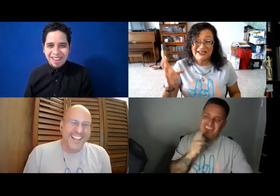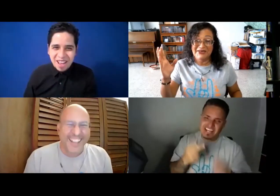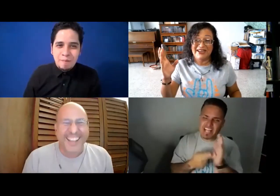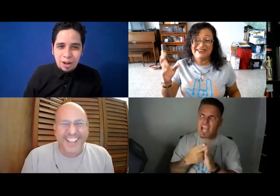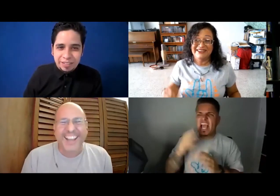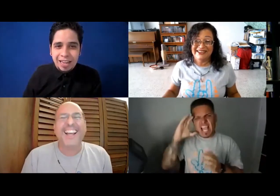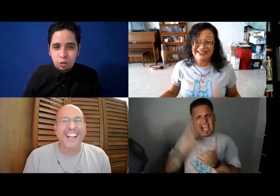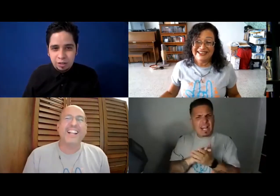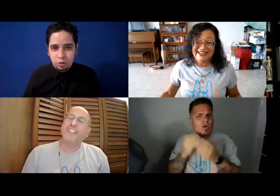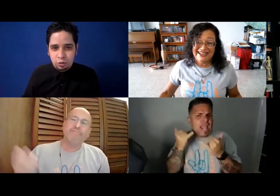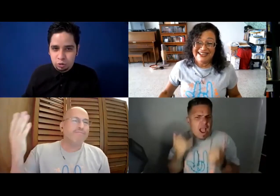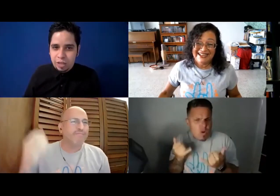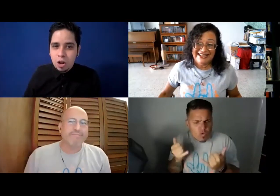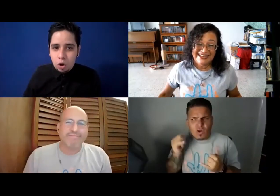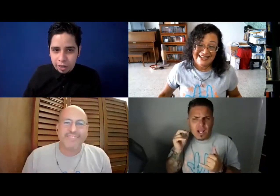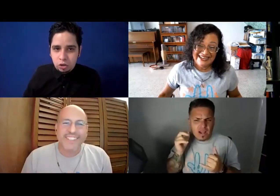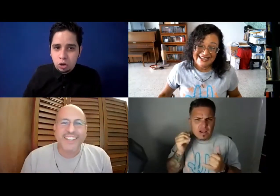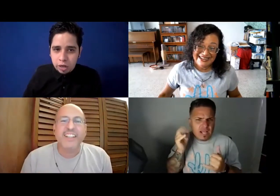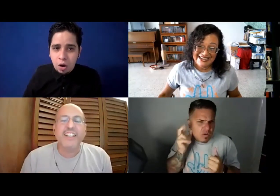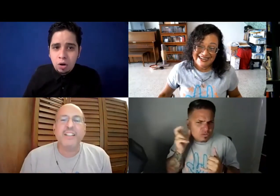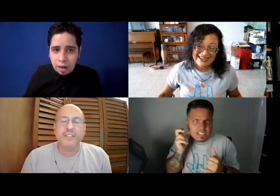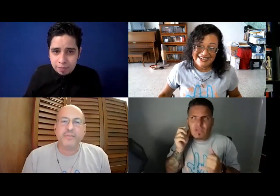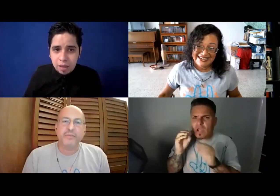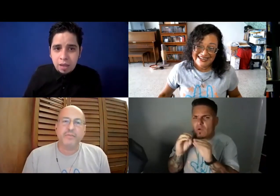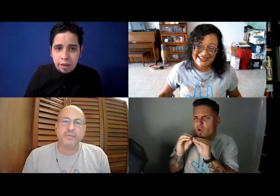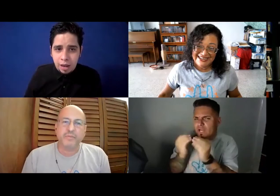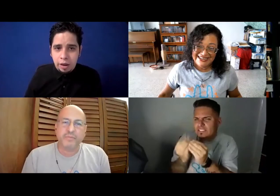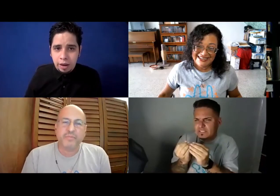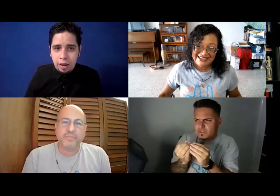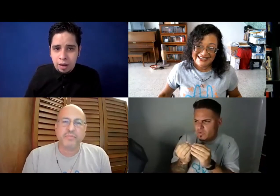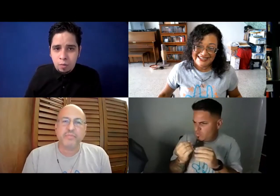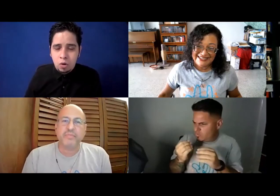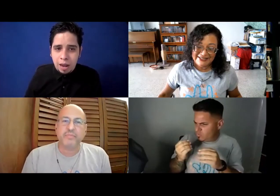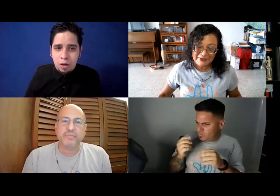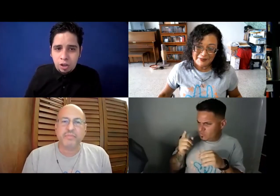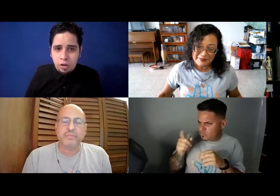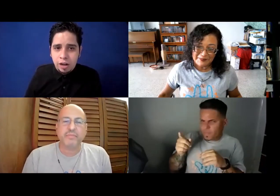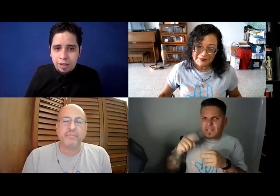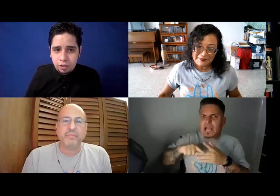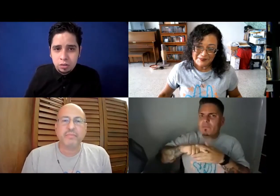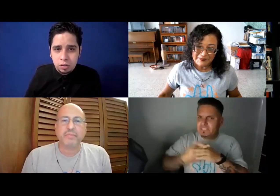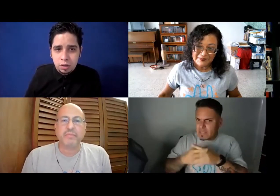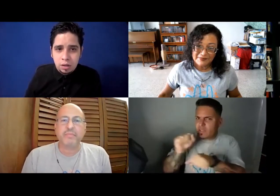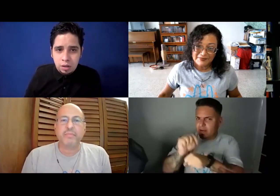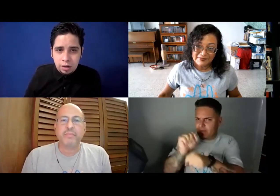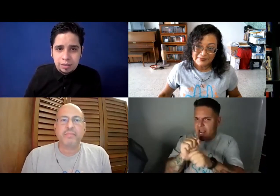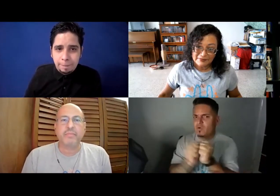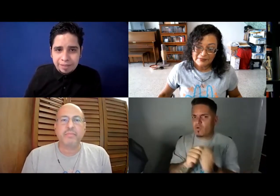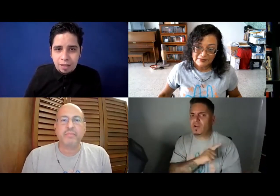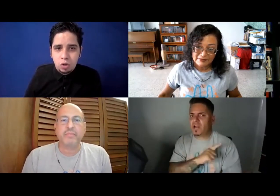Pero sí, tú estás en lo correcto. Yo creo que ahora hemos escuchado a una organización que está empezando